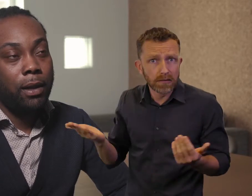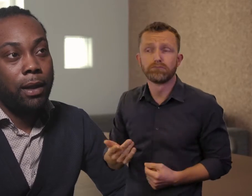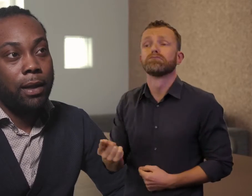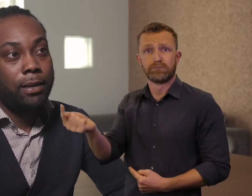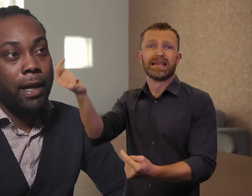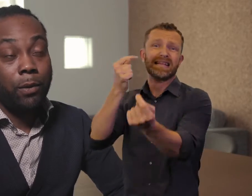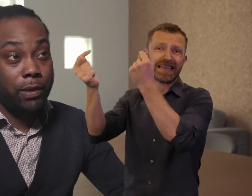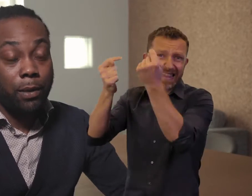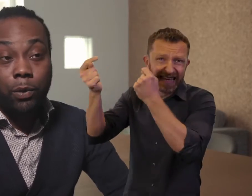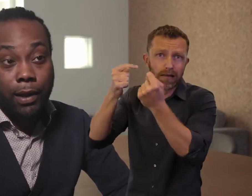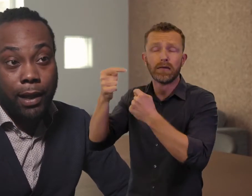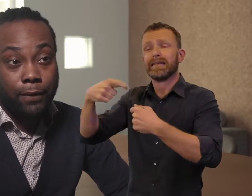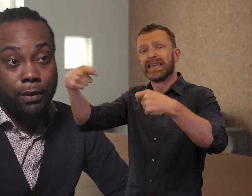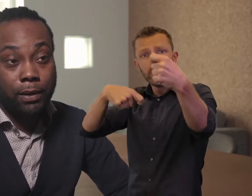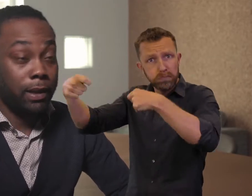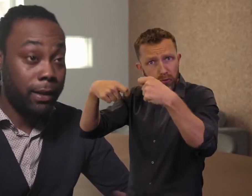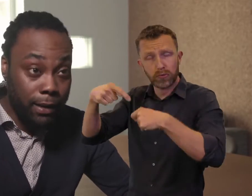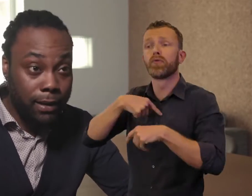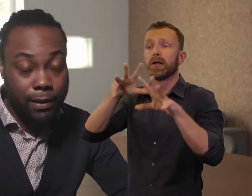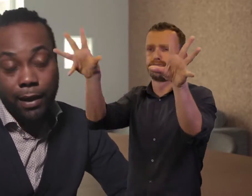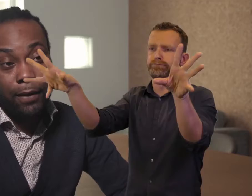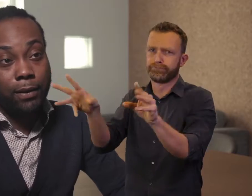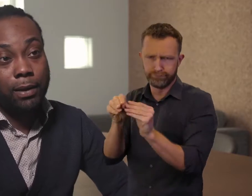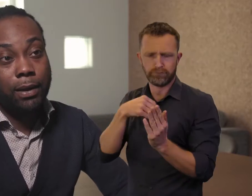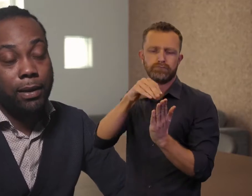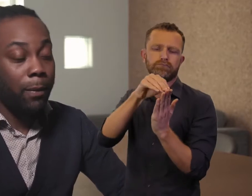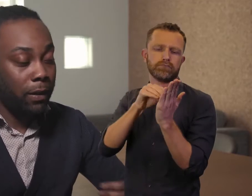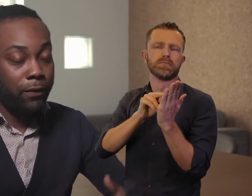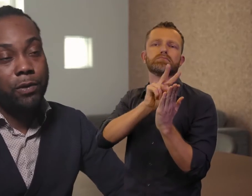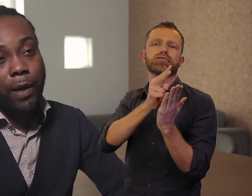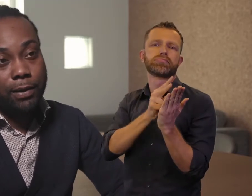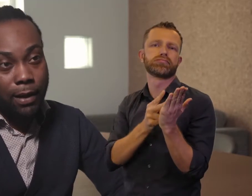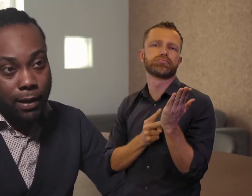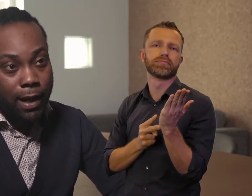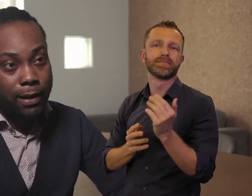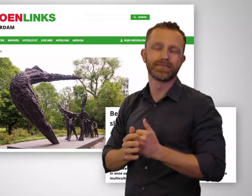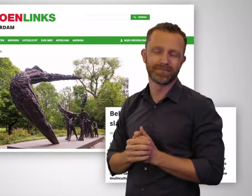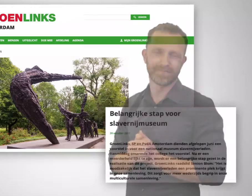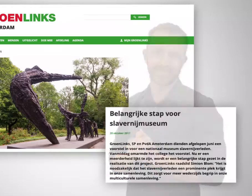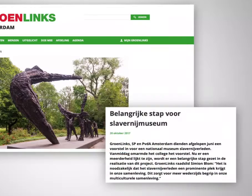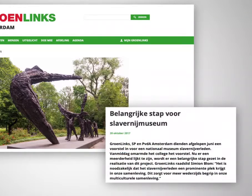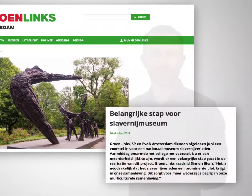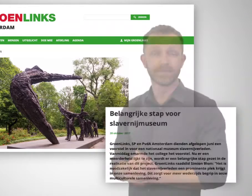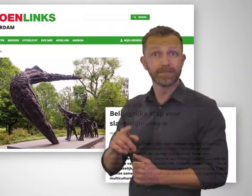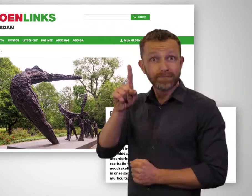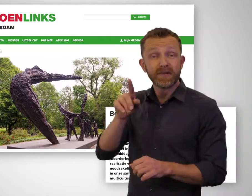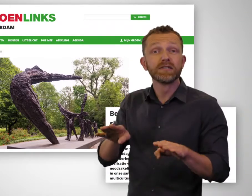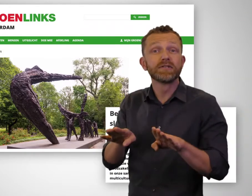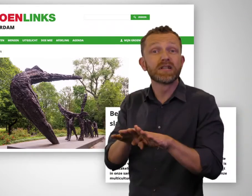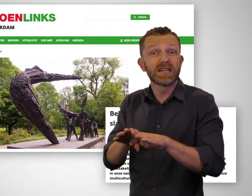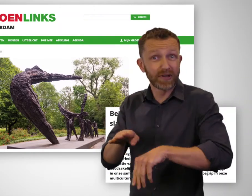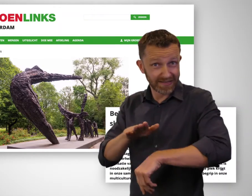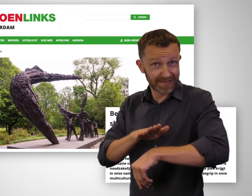En zij hebben dus input gegeven, kritiek gegeven. En daar ben ik vervolgens mee aan de slag gegaan. En